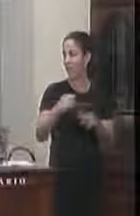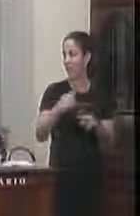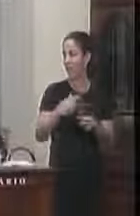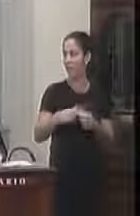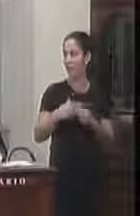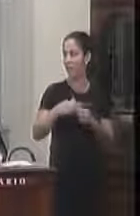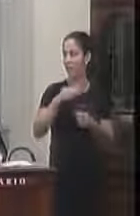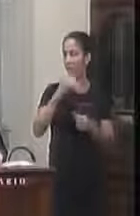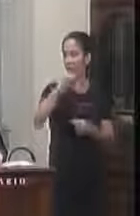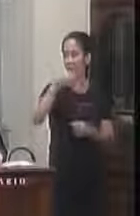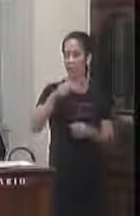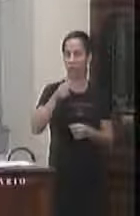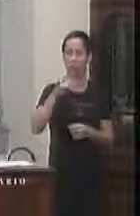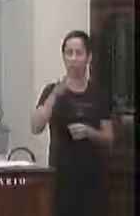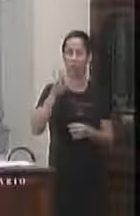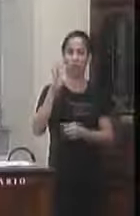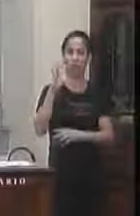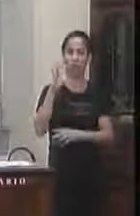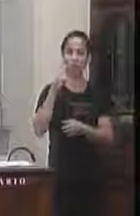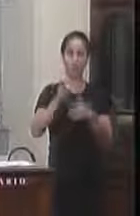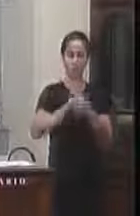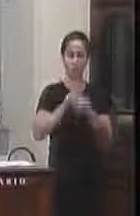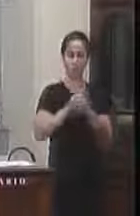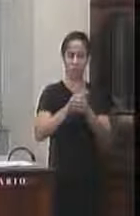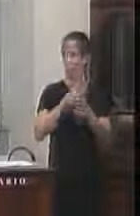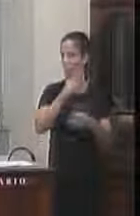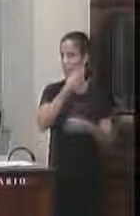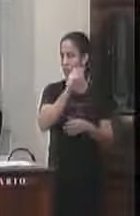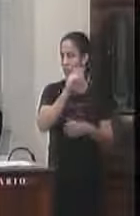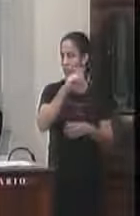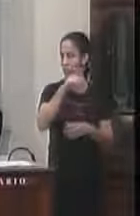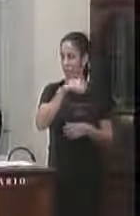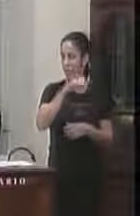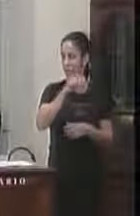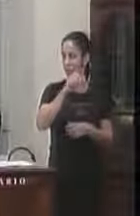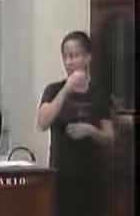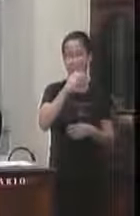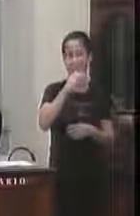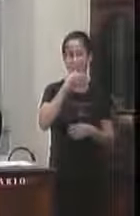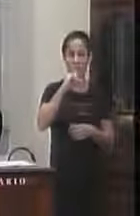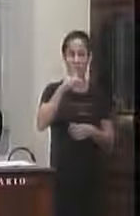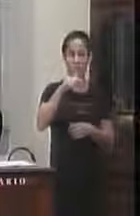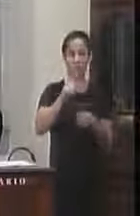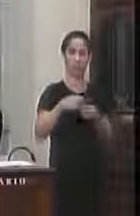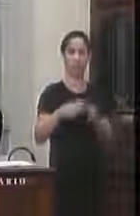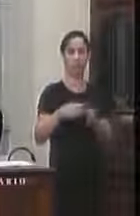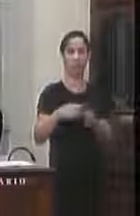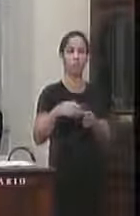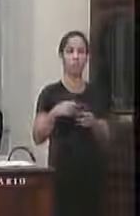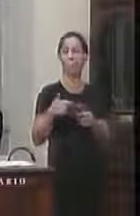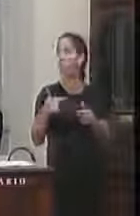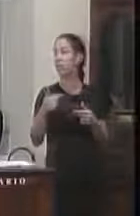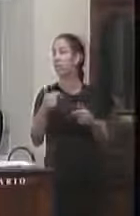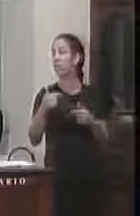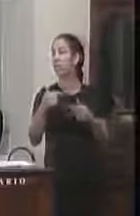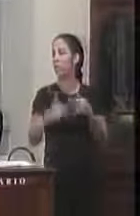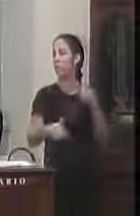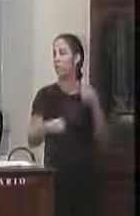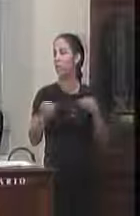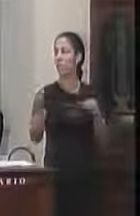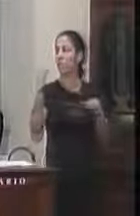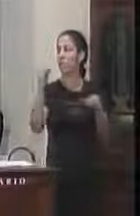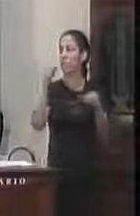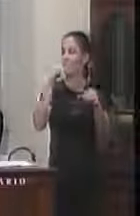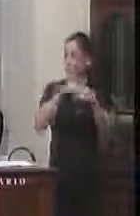Valença de Carmen Célia de Oliveira Silva e da outras providências segunda discussão